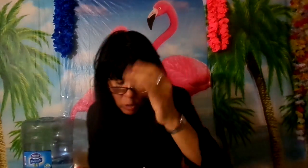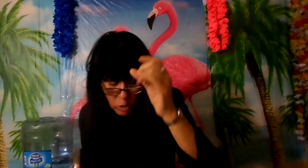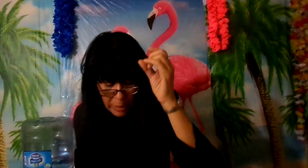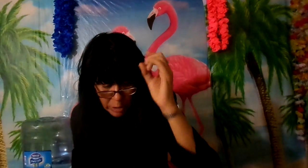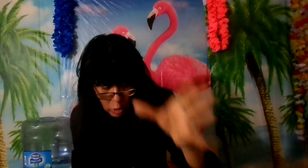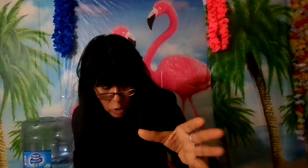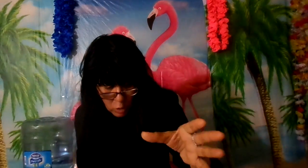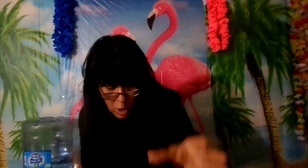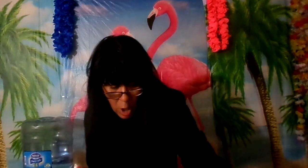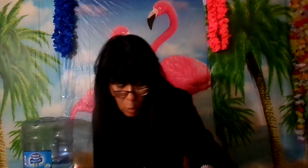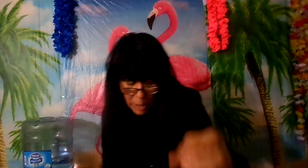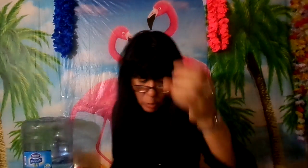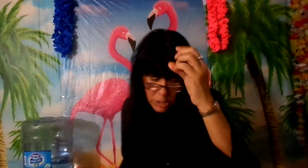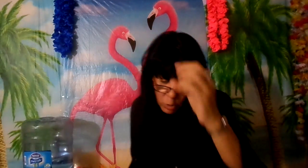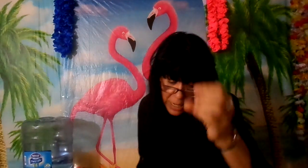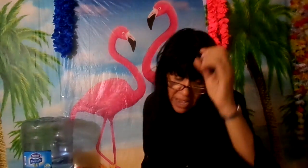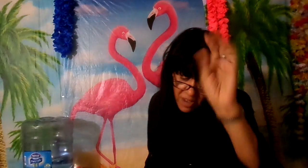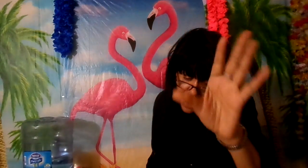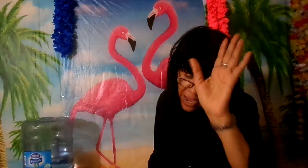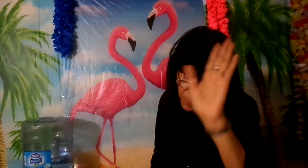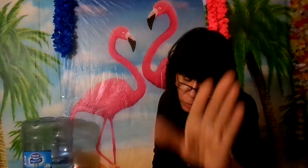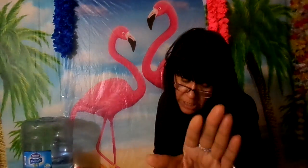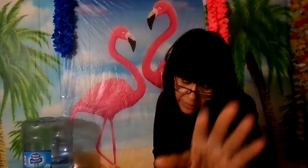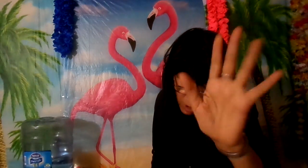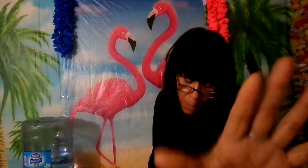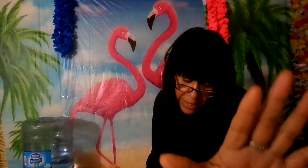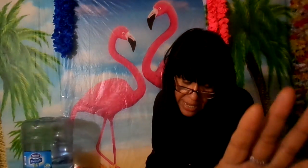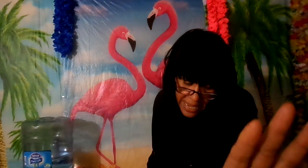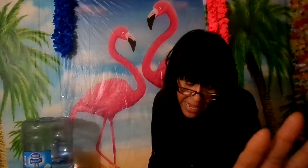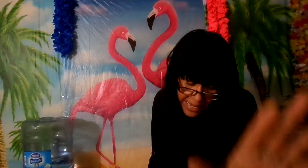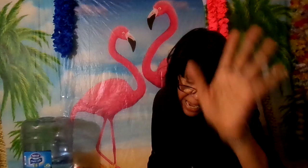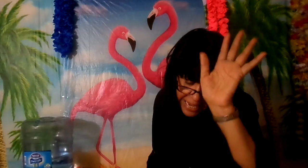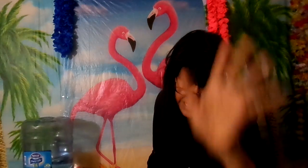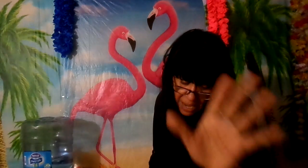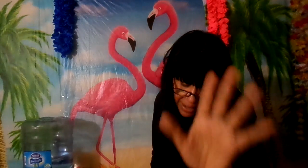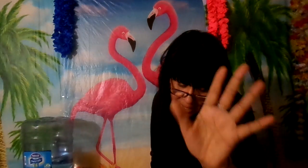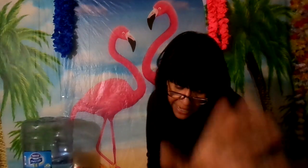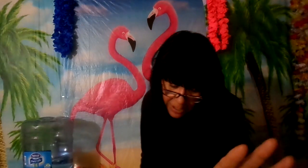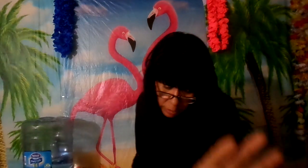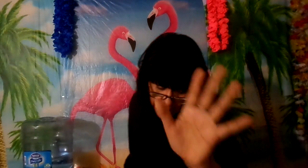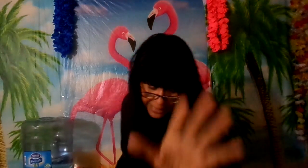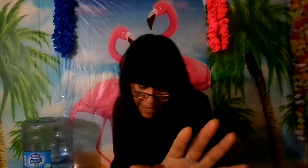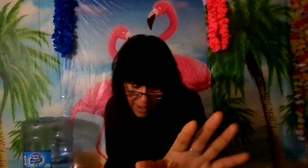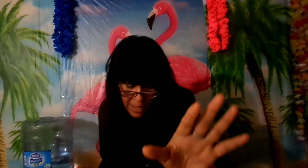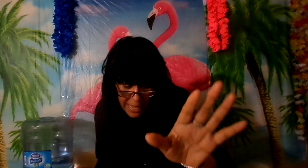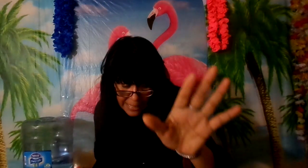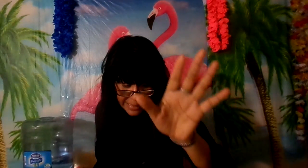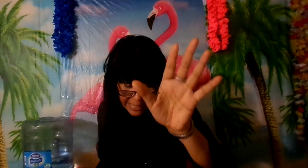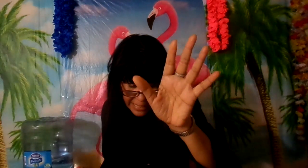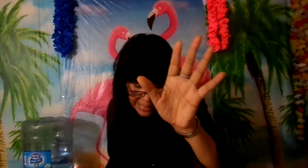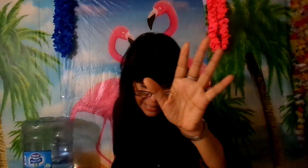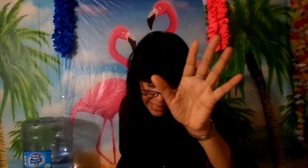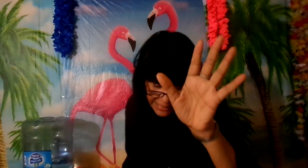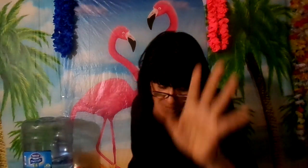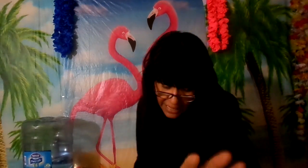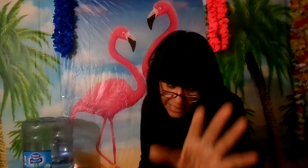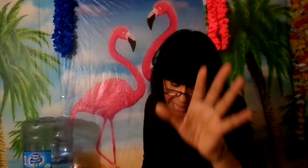8 28 cuando Jesús le iba a expulsar del hombre que estaba en la región de gran de grandara le